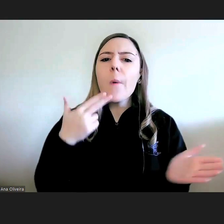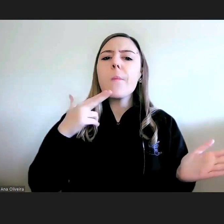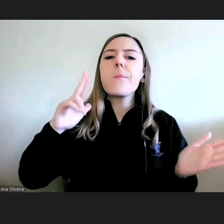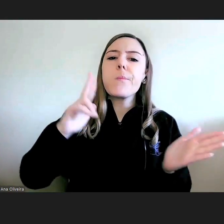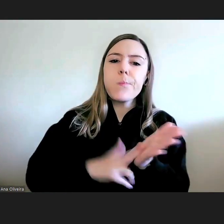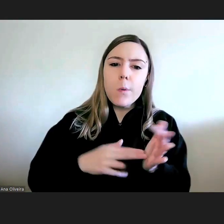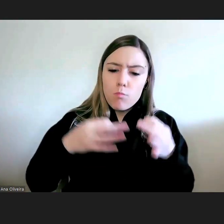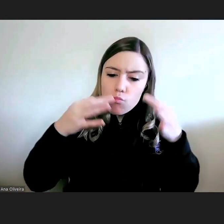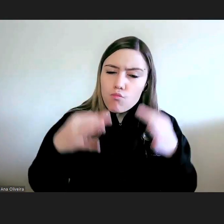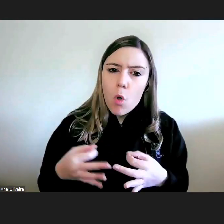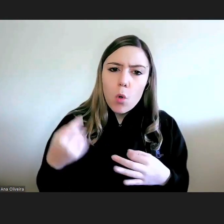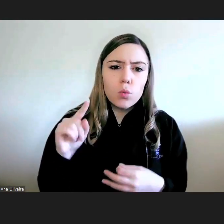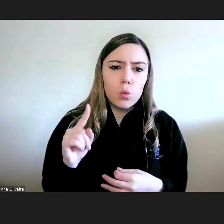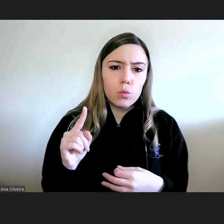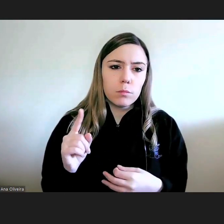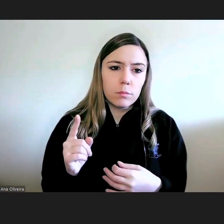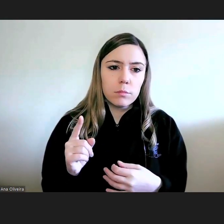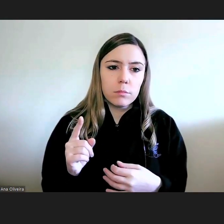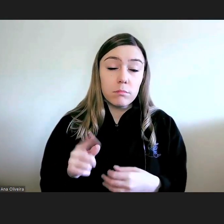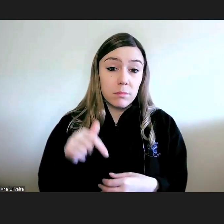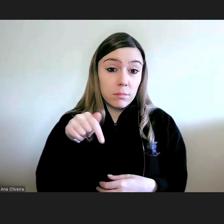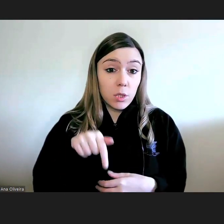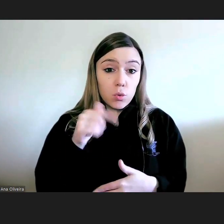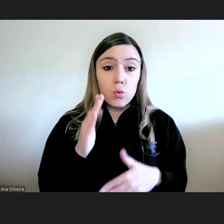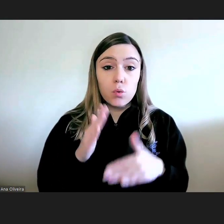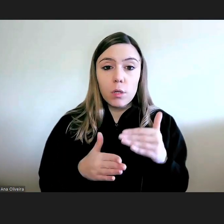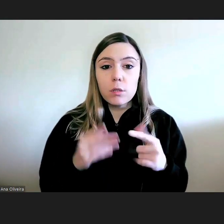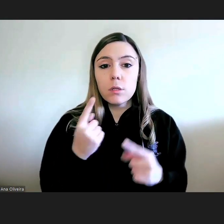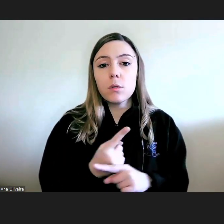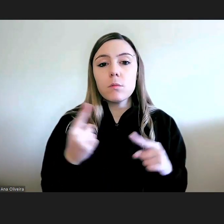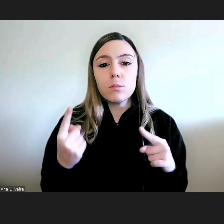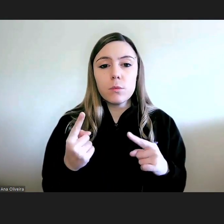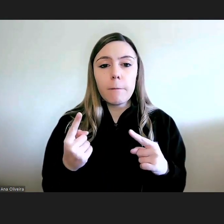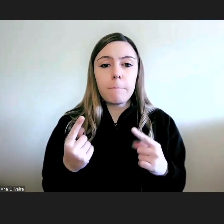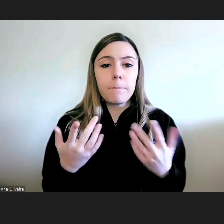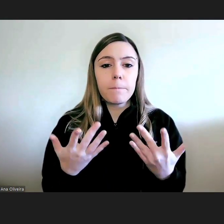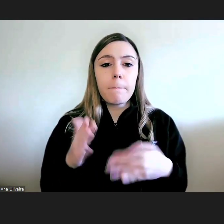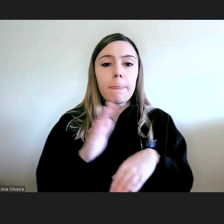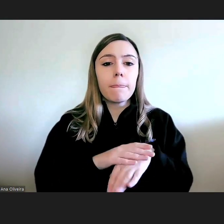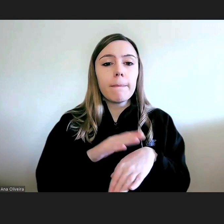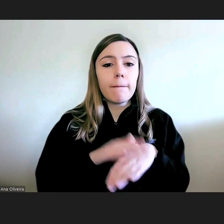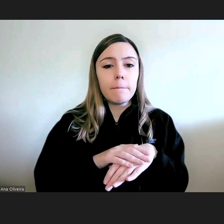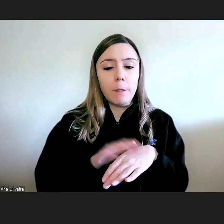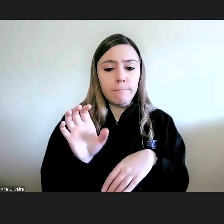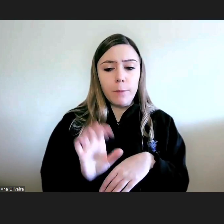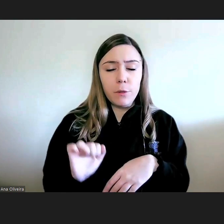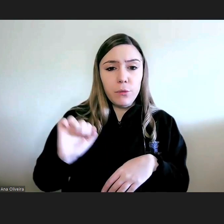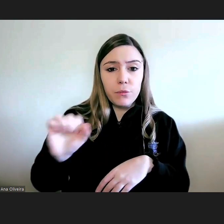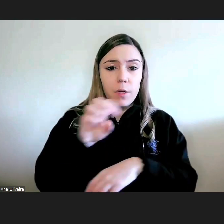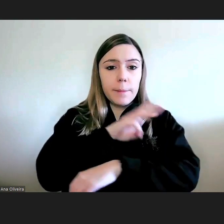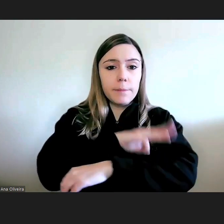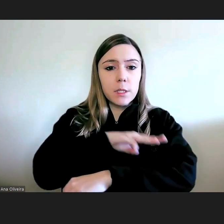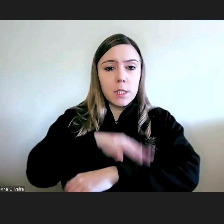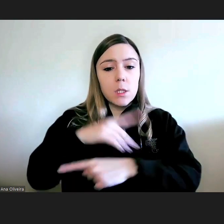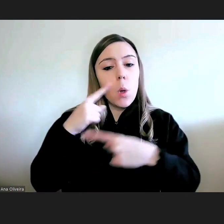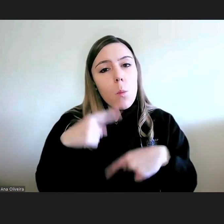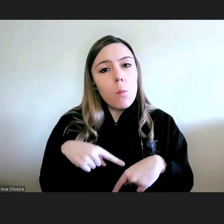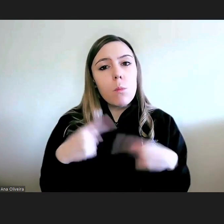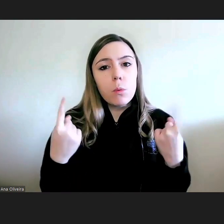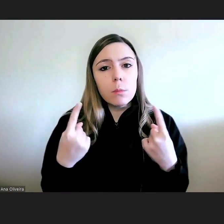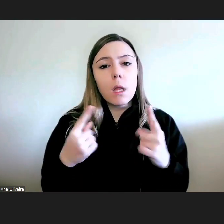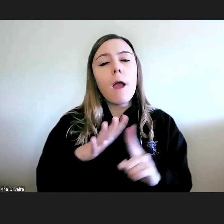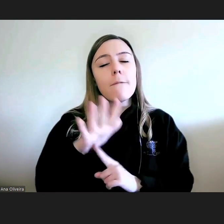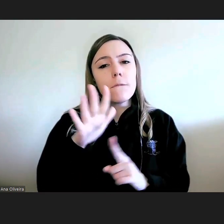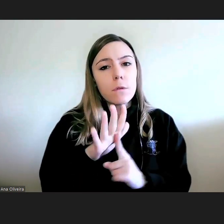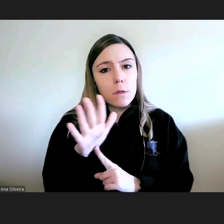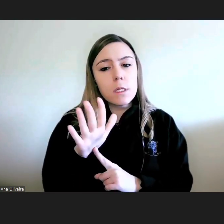efetiva na vida e isto acontece pela sua própria natureza a administração pública vai interferir com